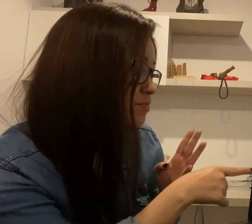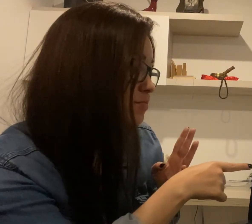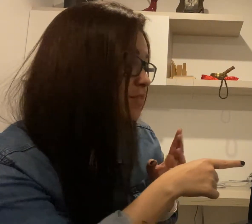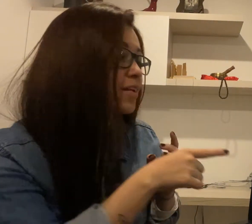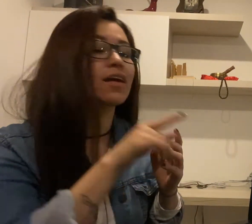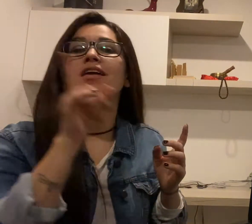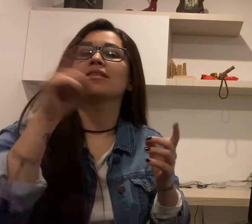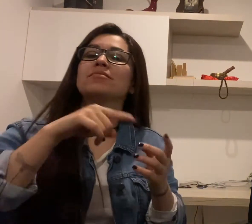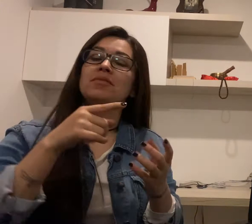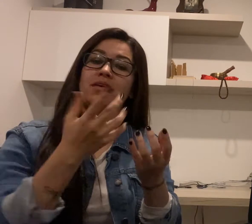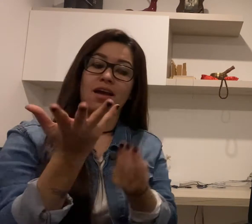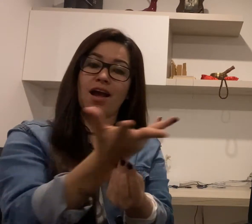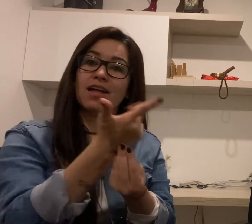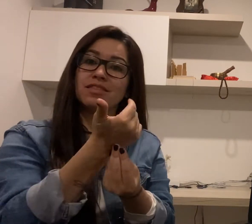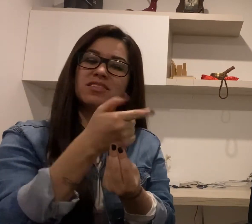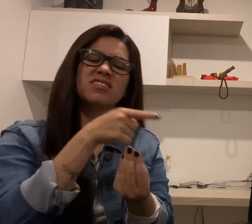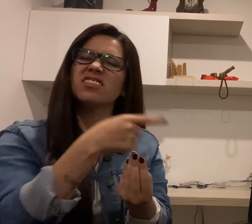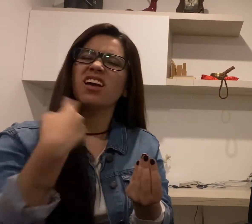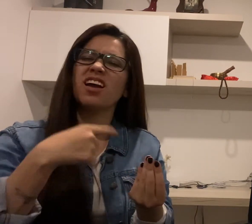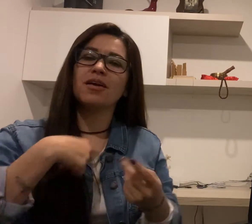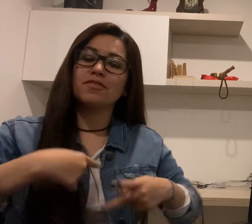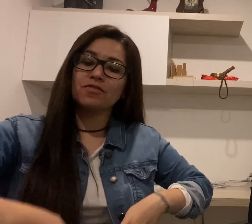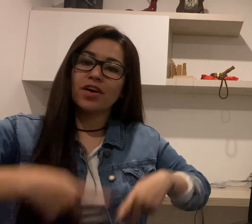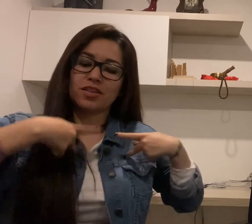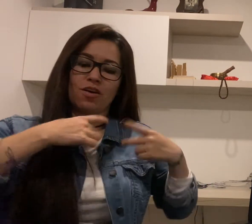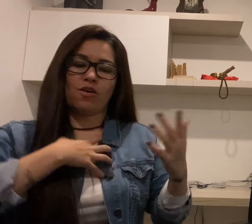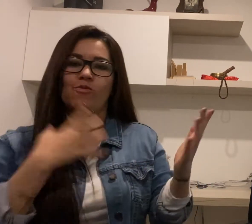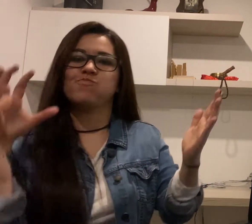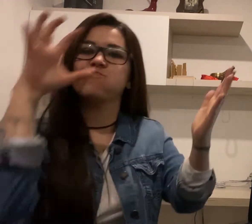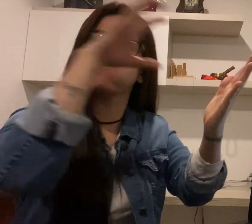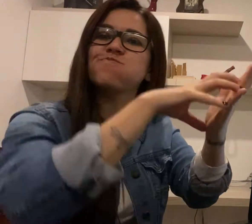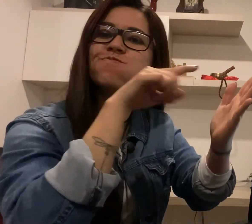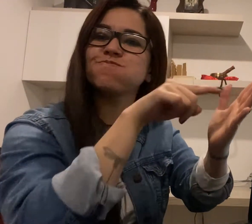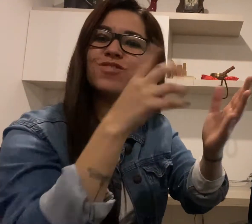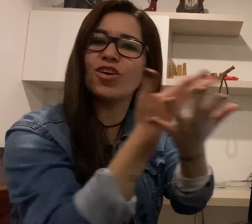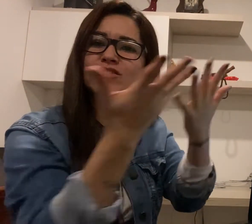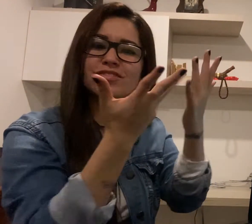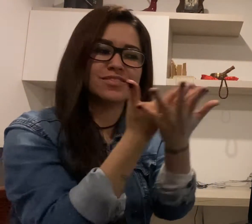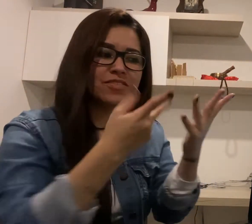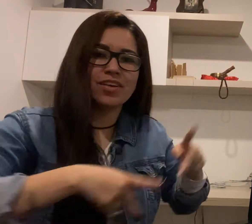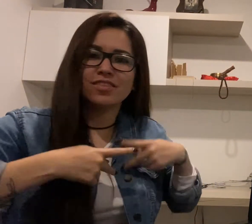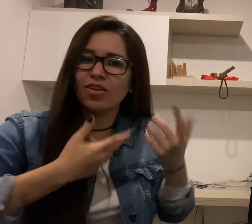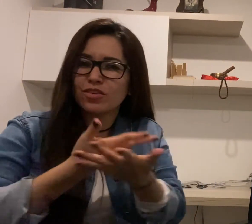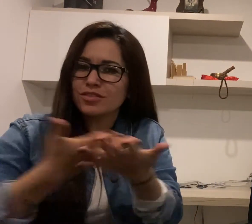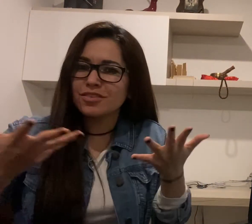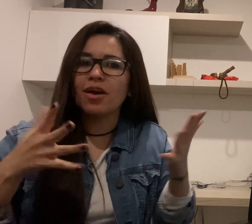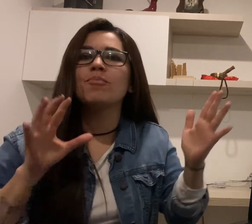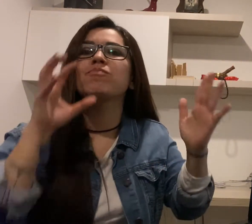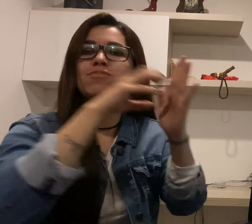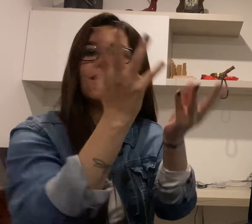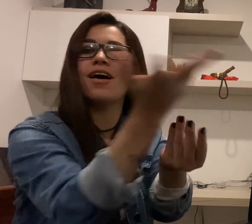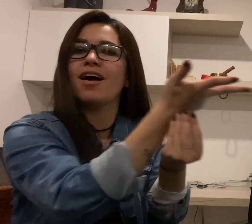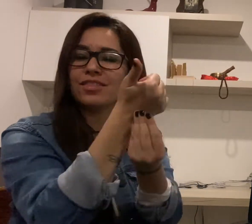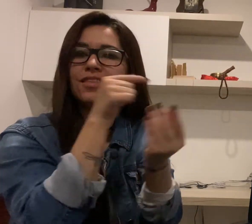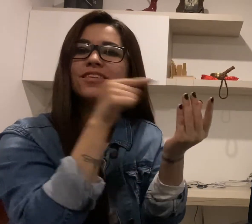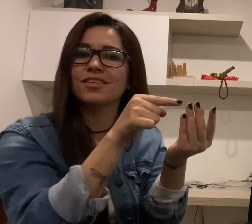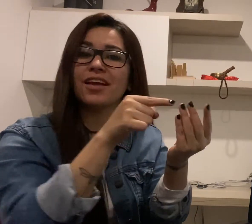Otra es la repetición de los objetos en sus obras. Y una que me parece muy importante es que